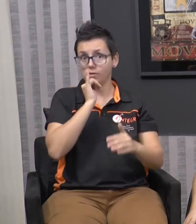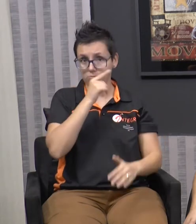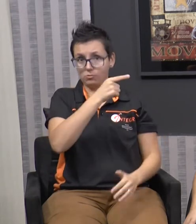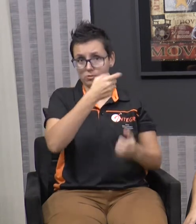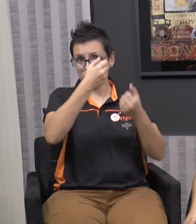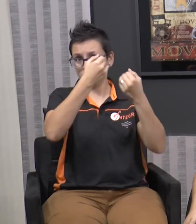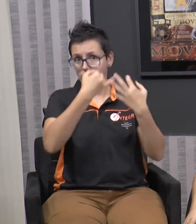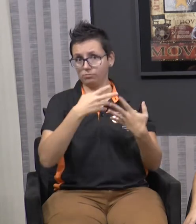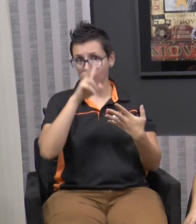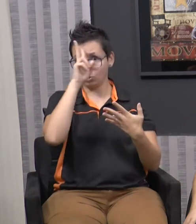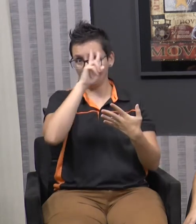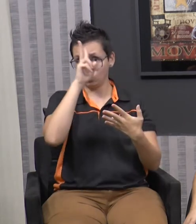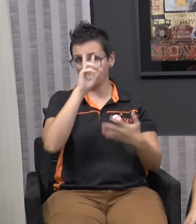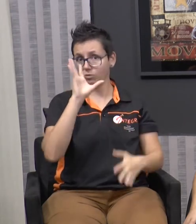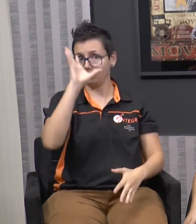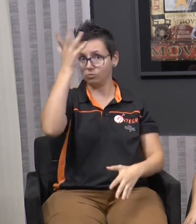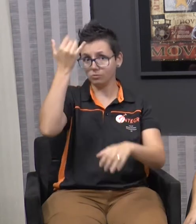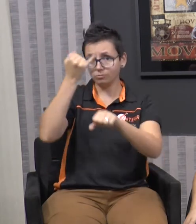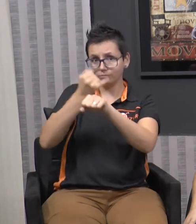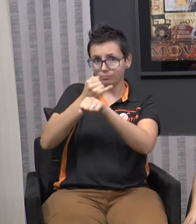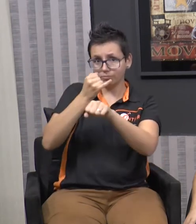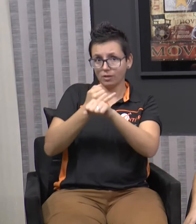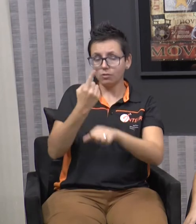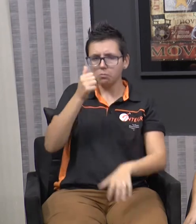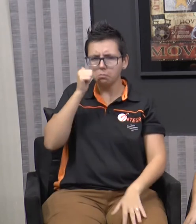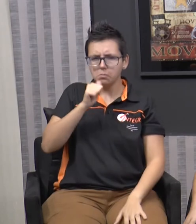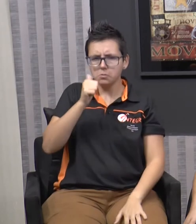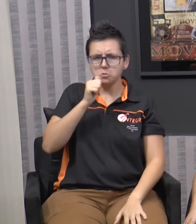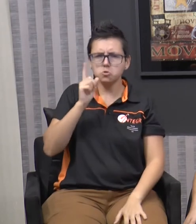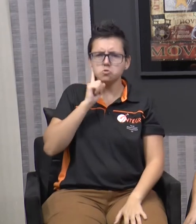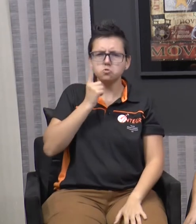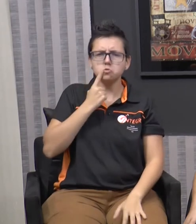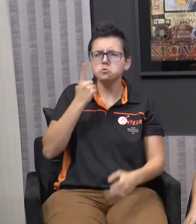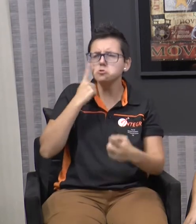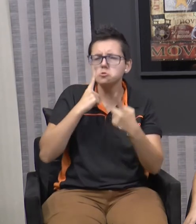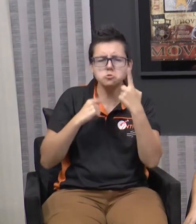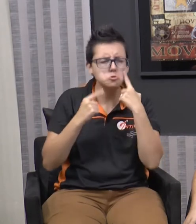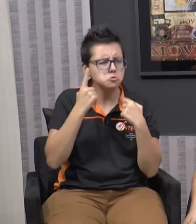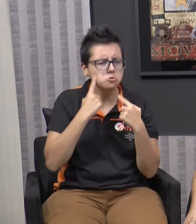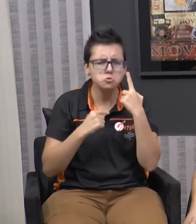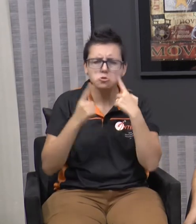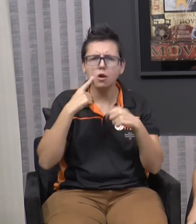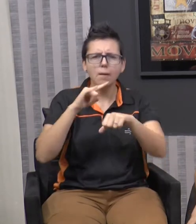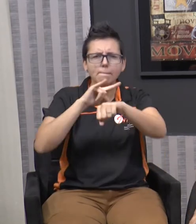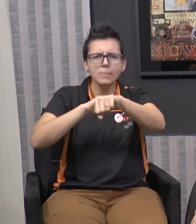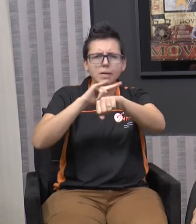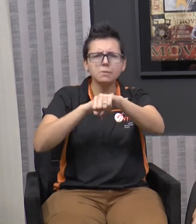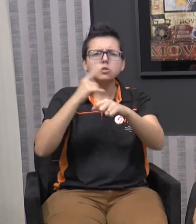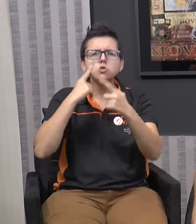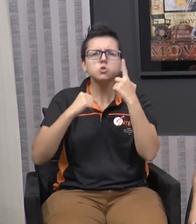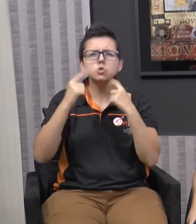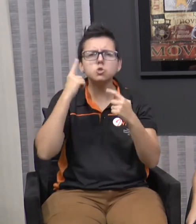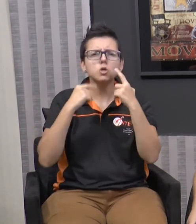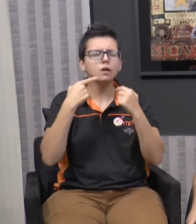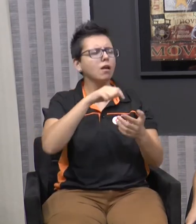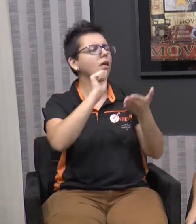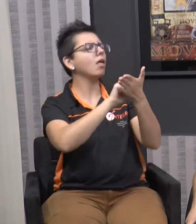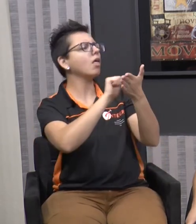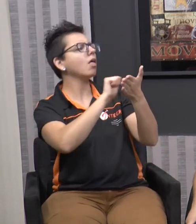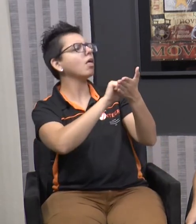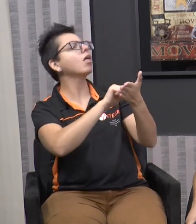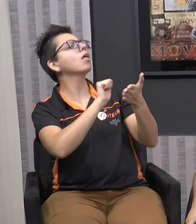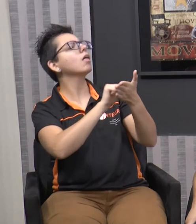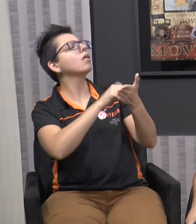aí ela começou a chorar, chorar dentro do banheiro, escandalosamente. Aí eu fui, comecei a chutar a porta e